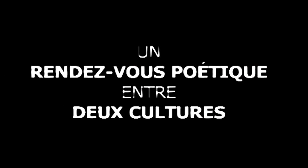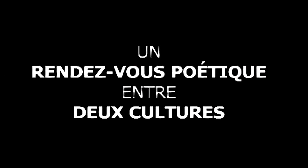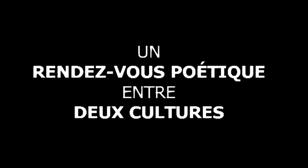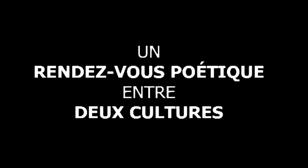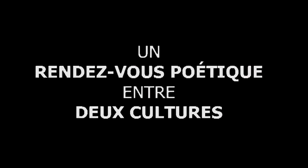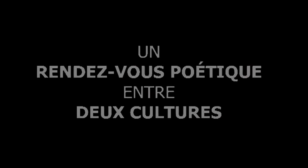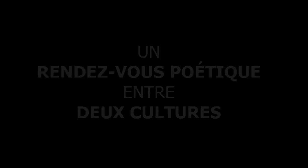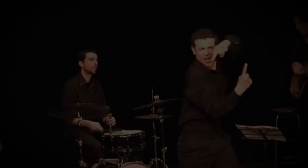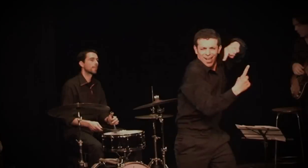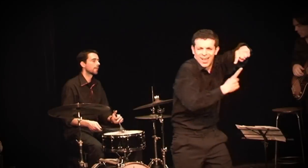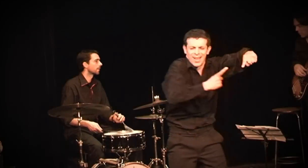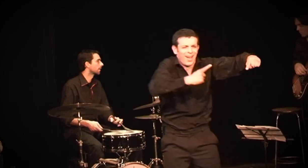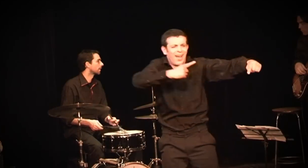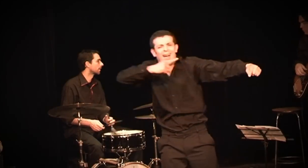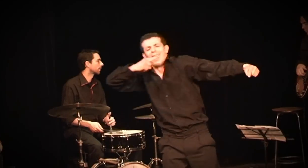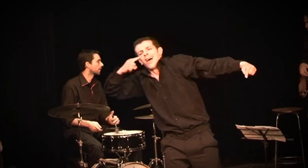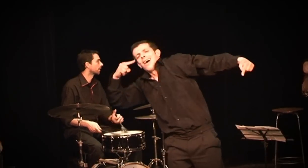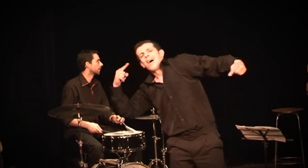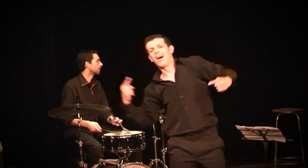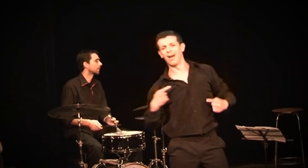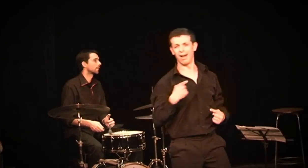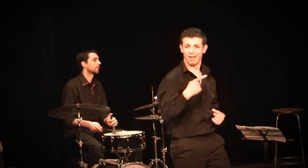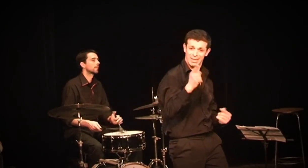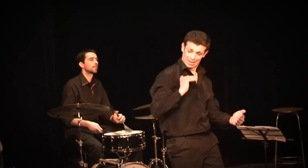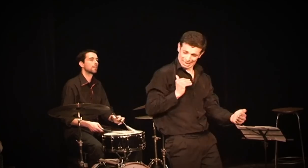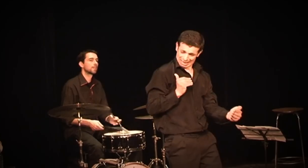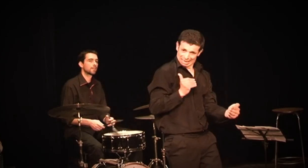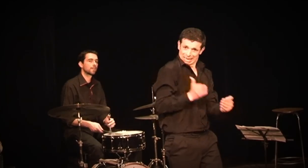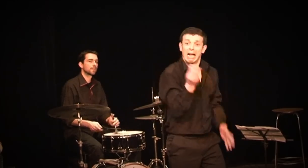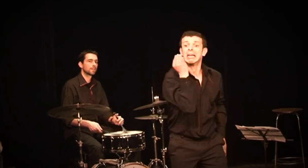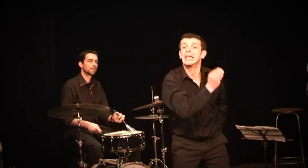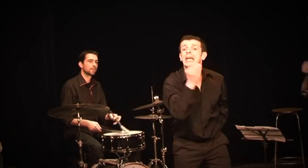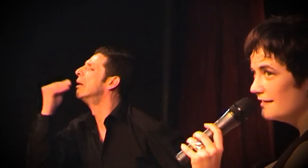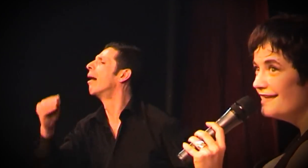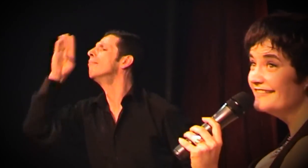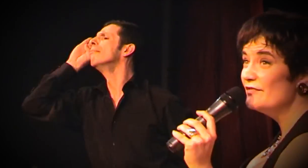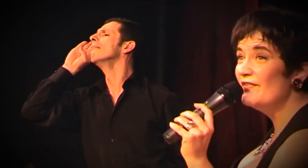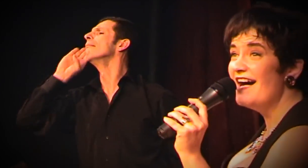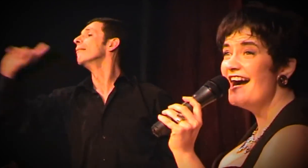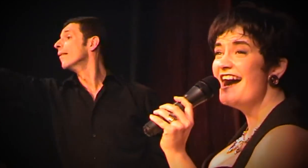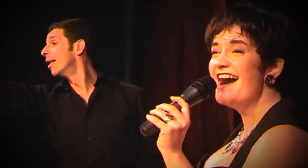neige Des feux de joie avant qu'il neige Des fêtes,